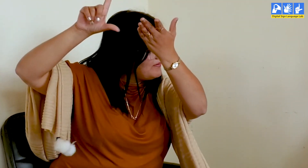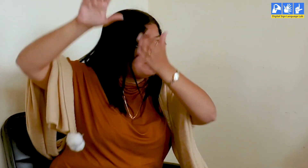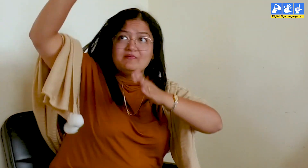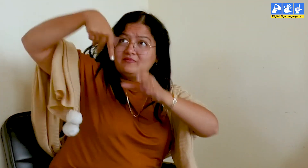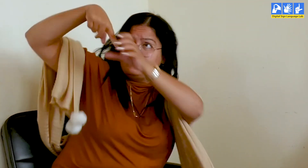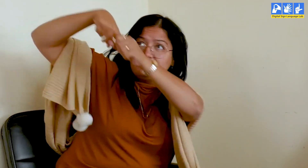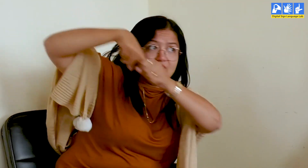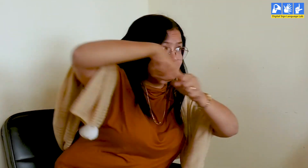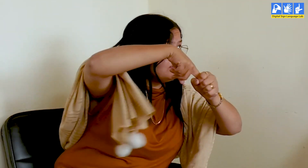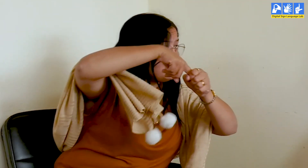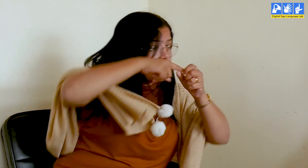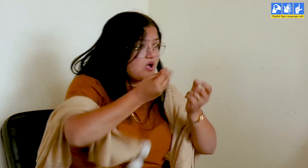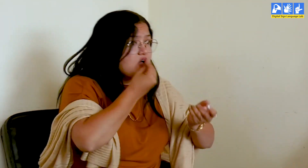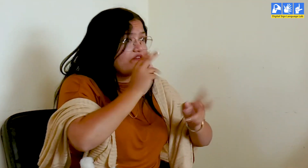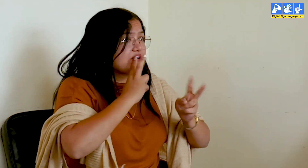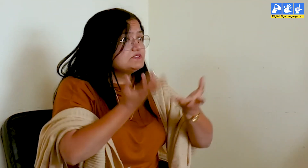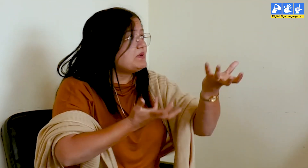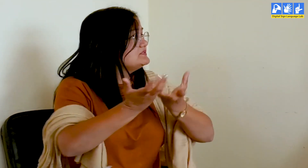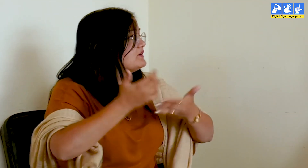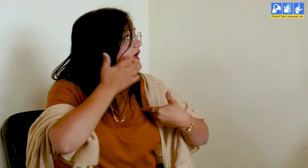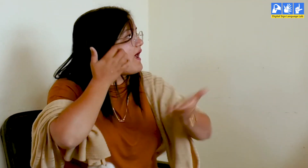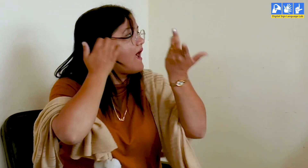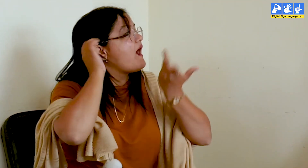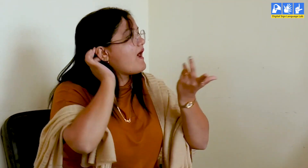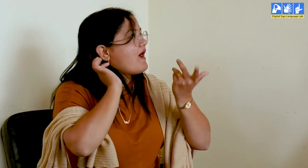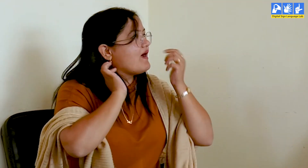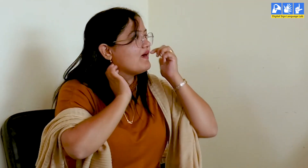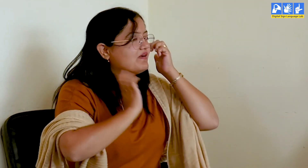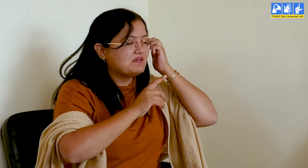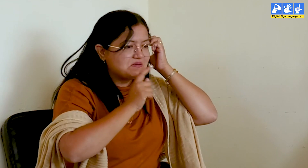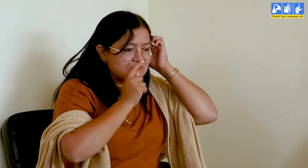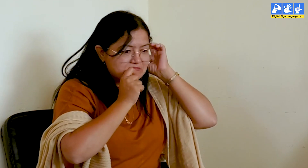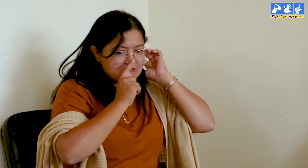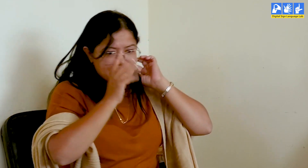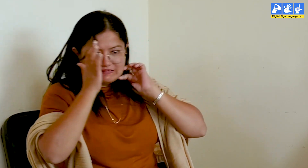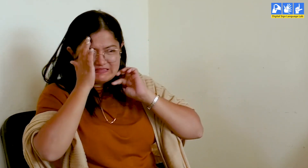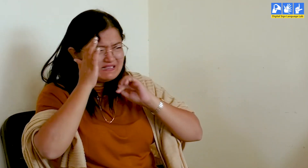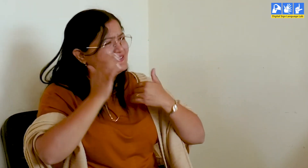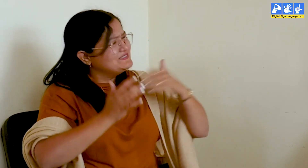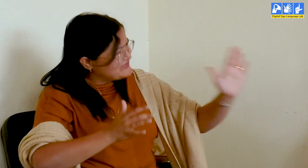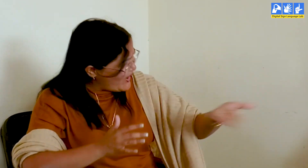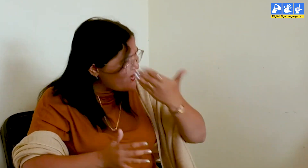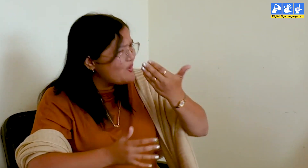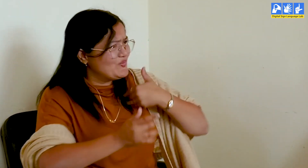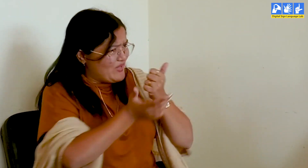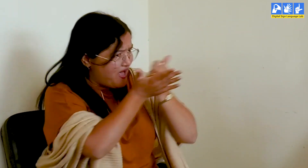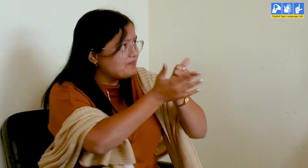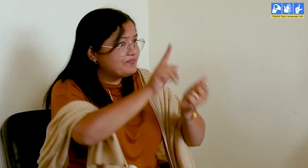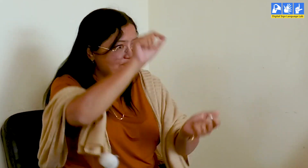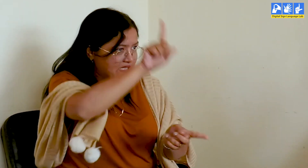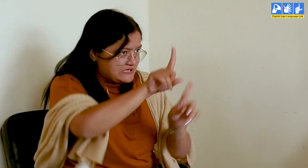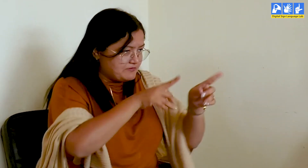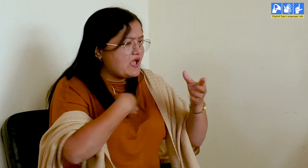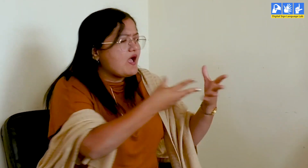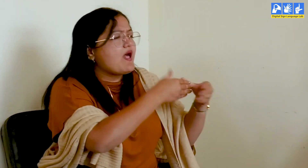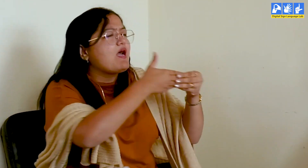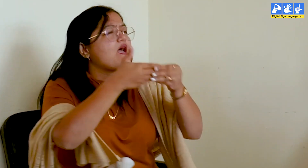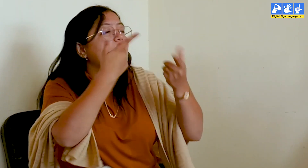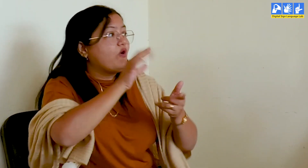दर्शन करेंगे खाने के लिए सबजें किसे खड़ी देगी माता पिता सोचने लगे मैंने का बहार लेकर जाओं मैं मदद करती हूँ